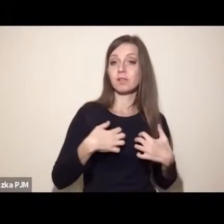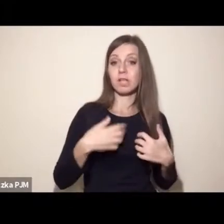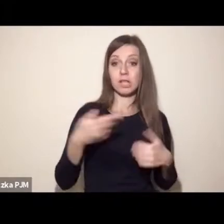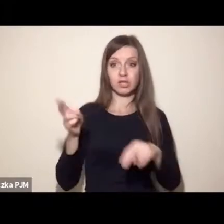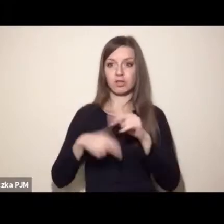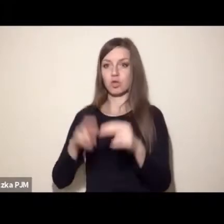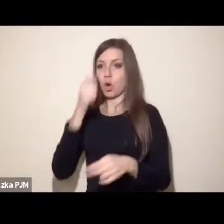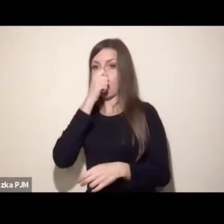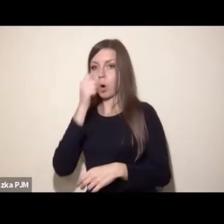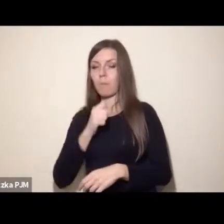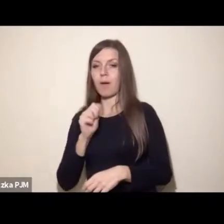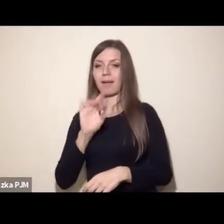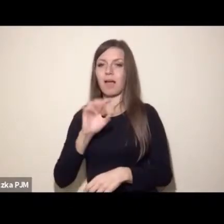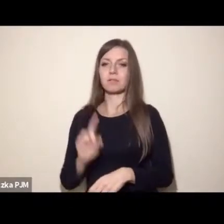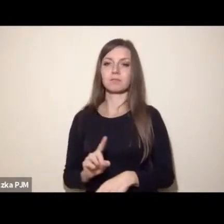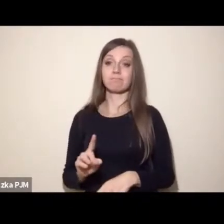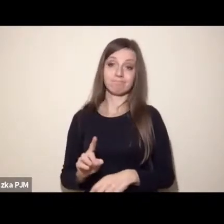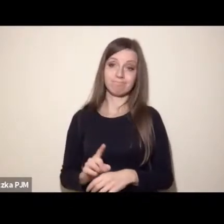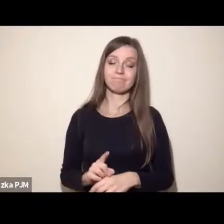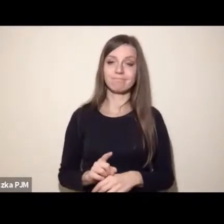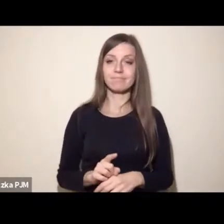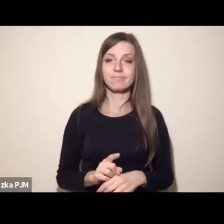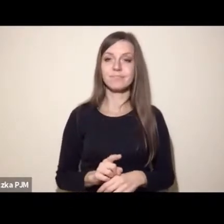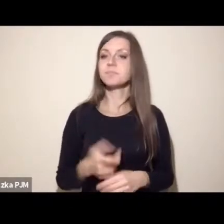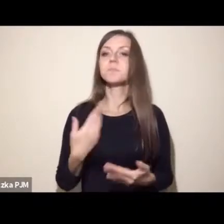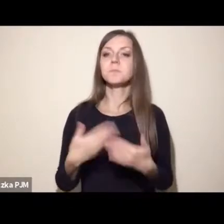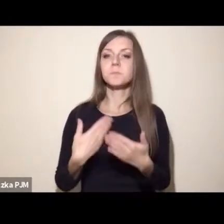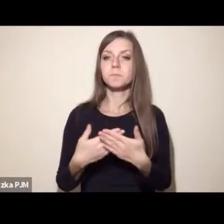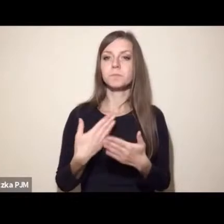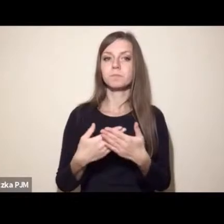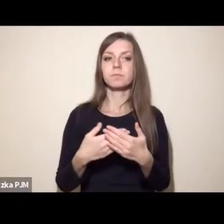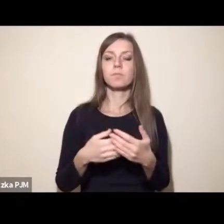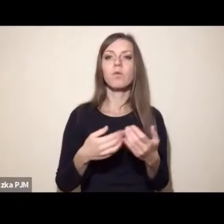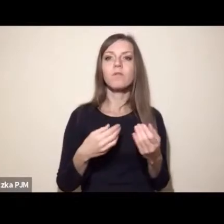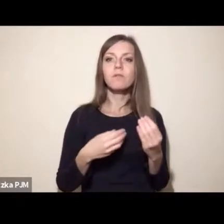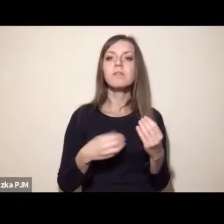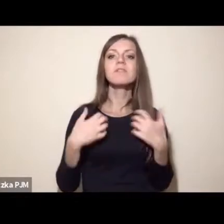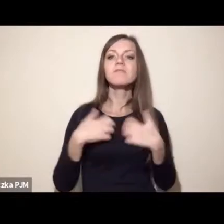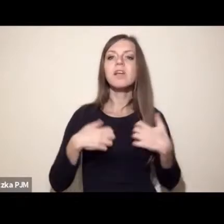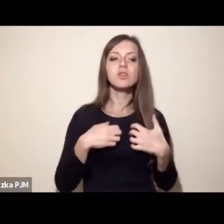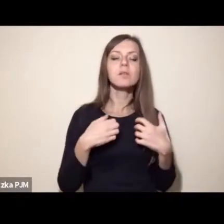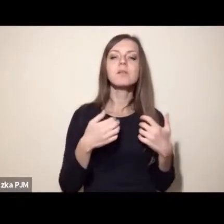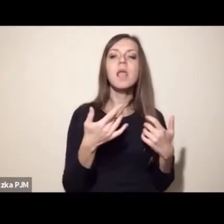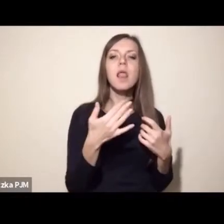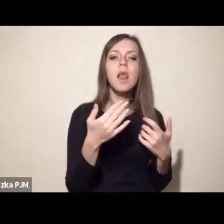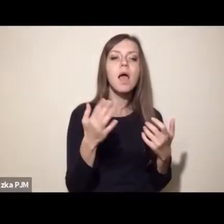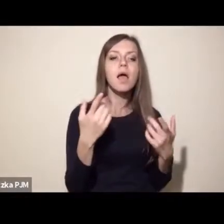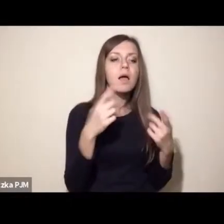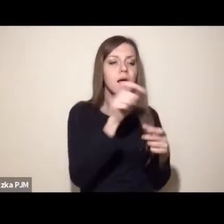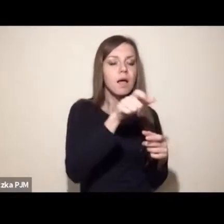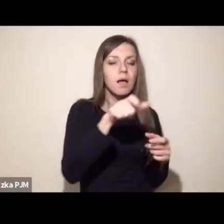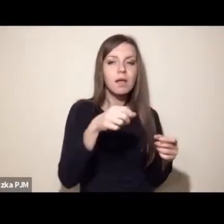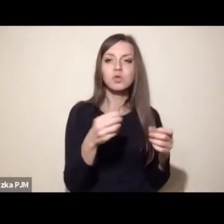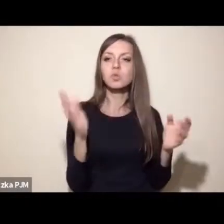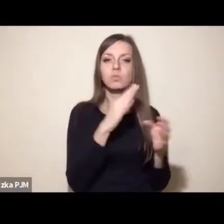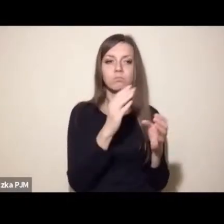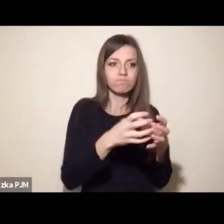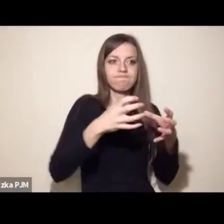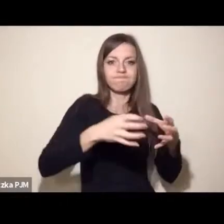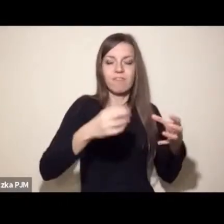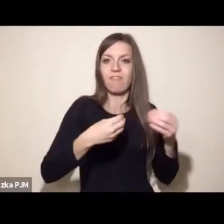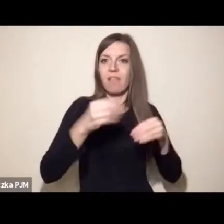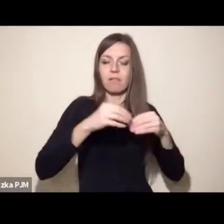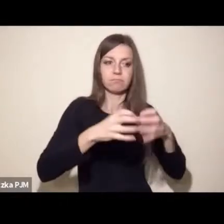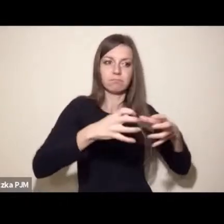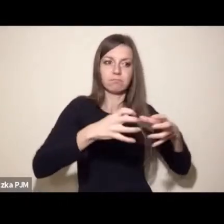gazu, co jest przede wszystkim związane z coraz większą ilością hodowanych zwierząt. Więc wydaje się, że naturalną